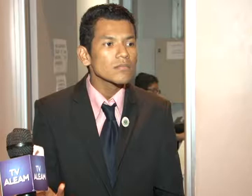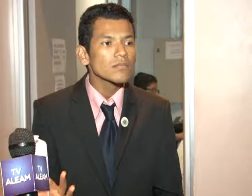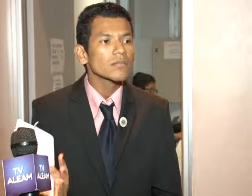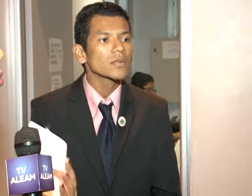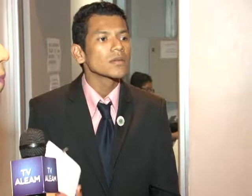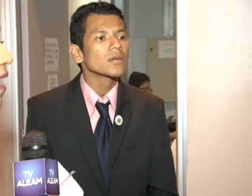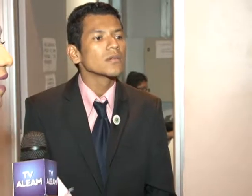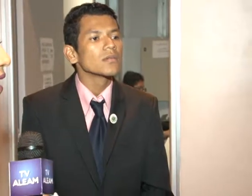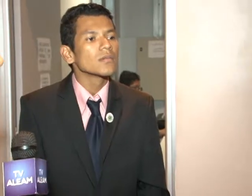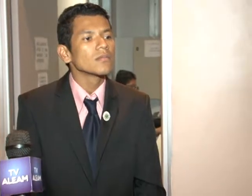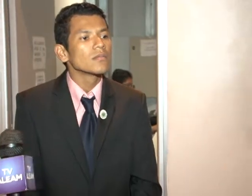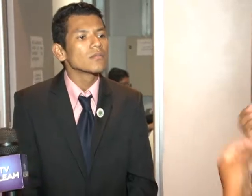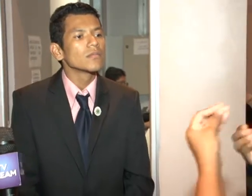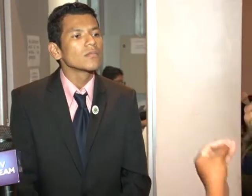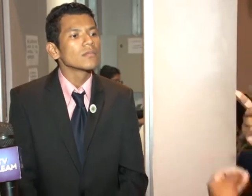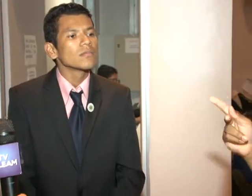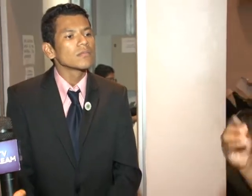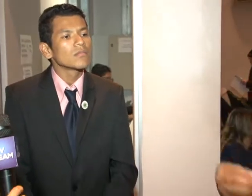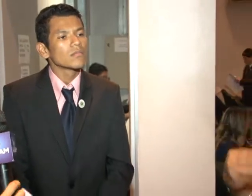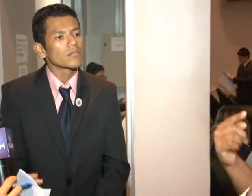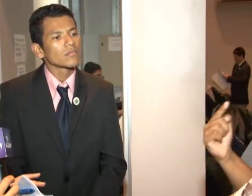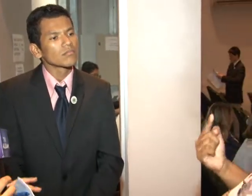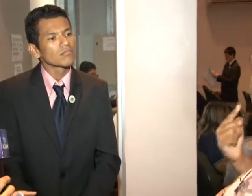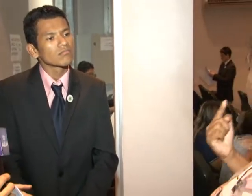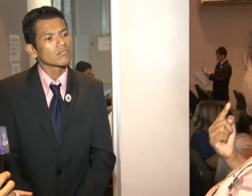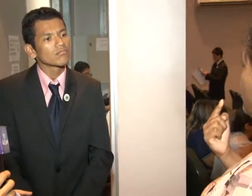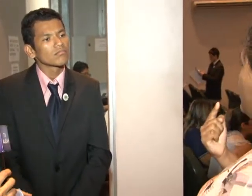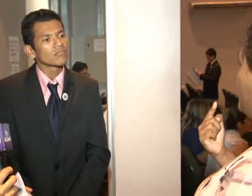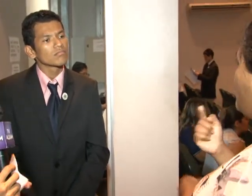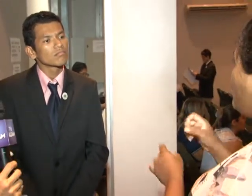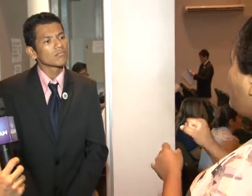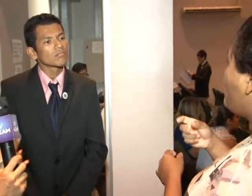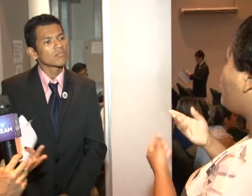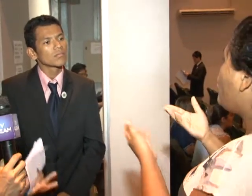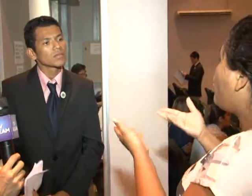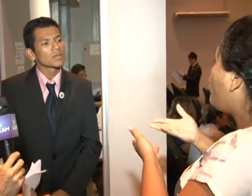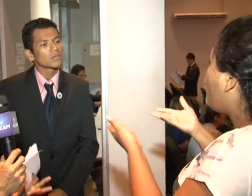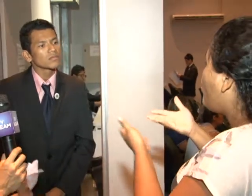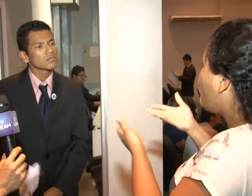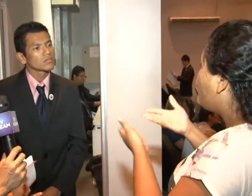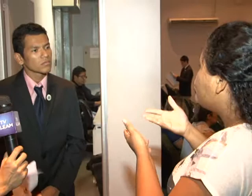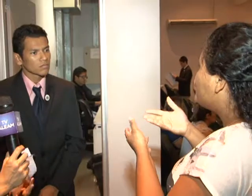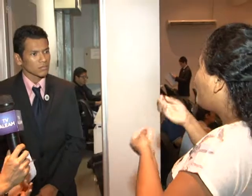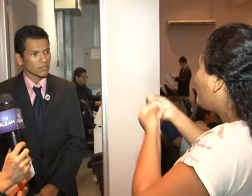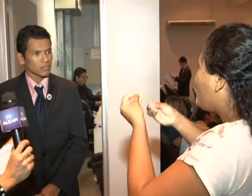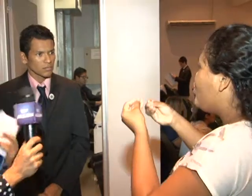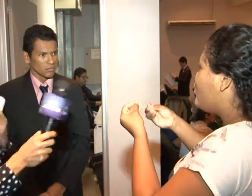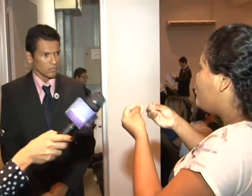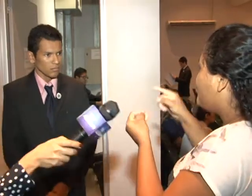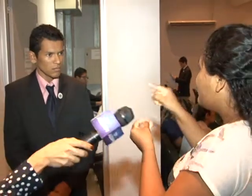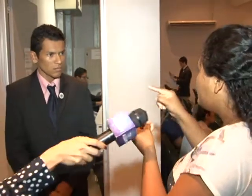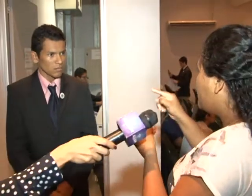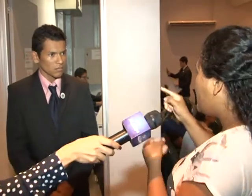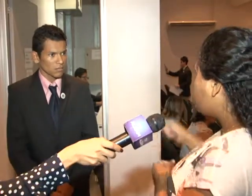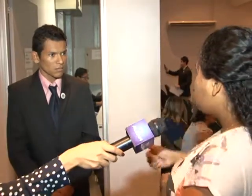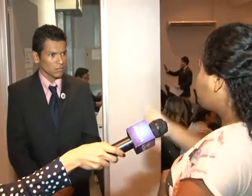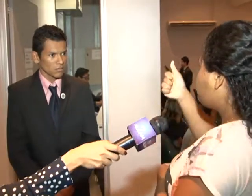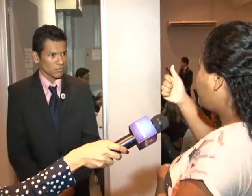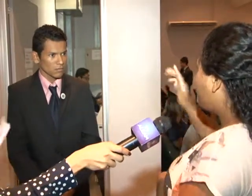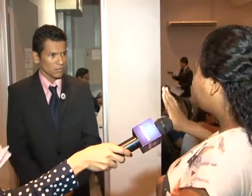Como pra ele é estar aqui hoje dando voz a um projeto. A entrevista começa